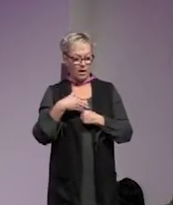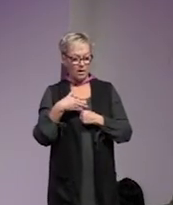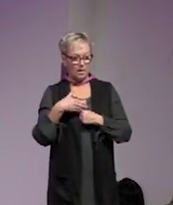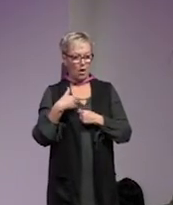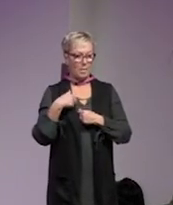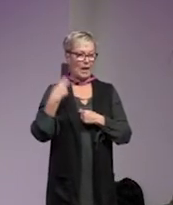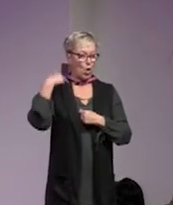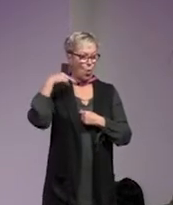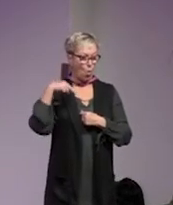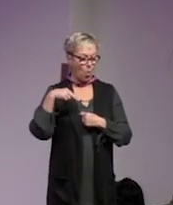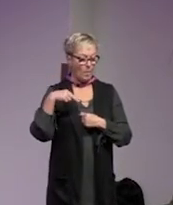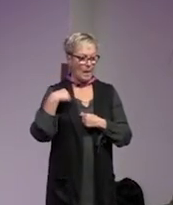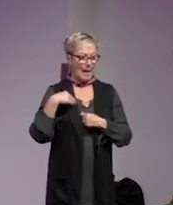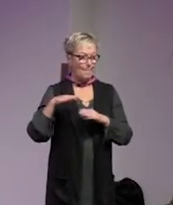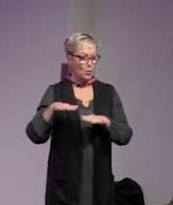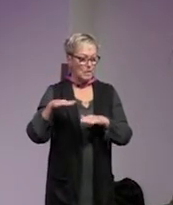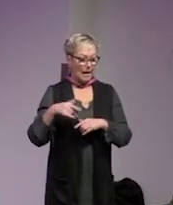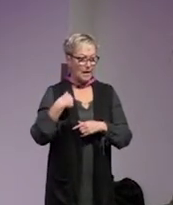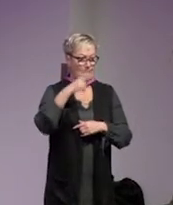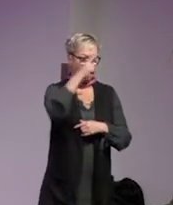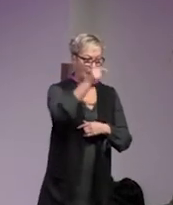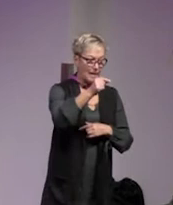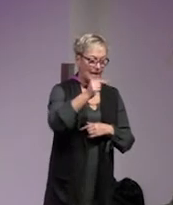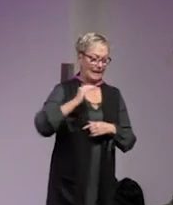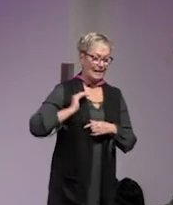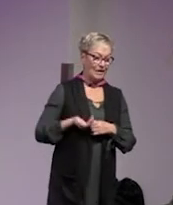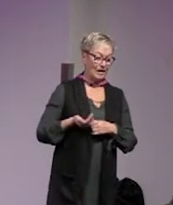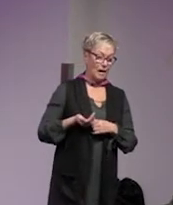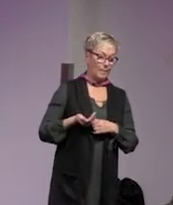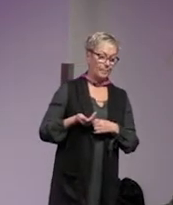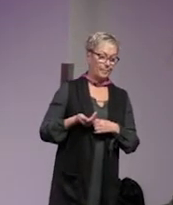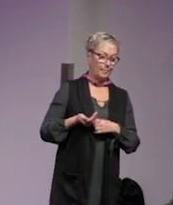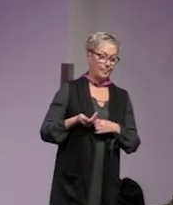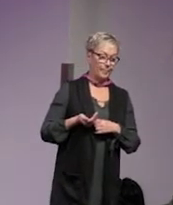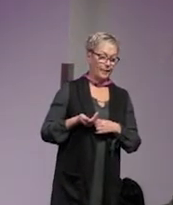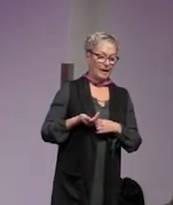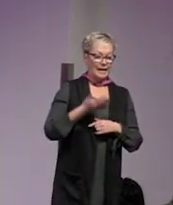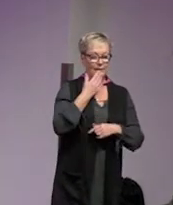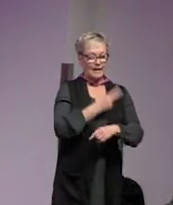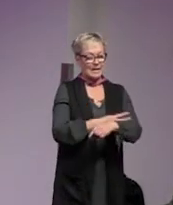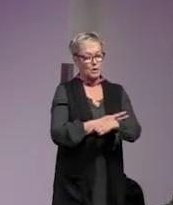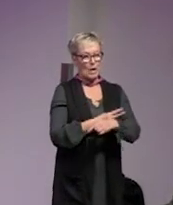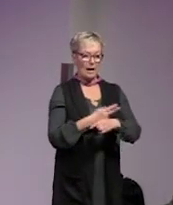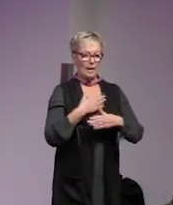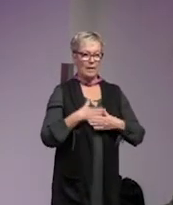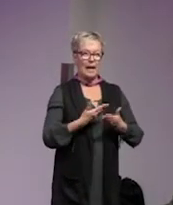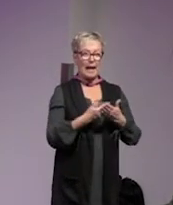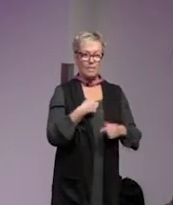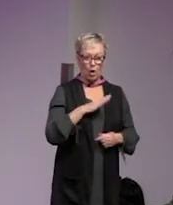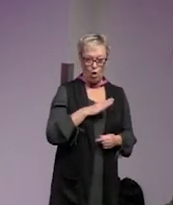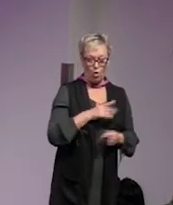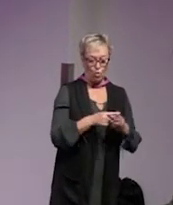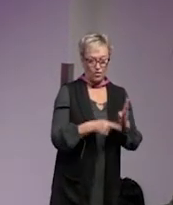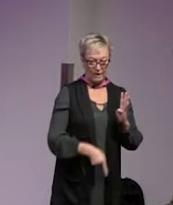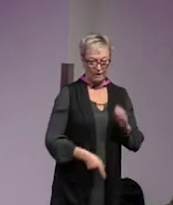rom om man är muslim om man är man kvinna vilken sexuell läggning man har och så